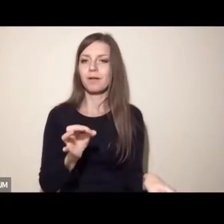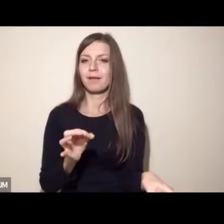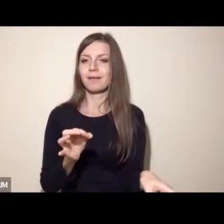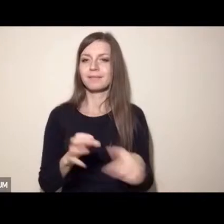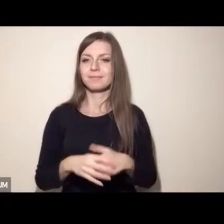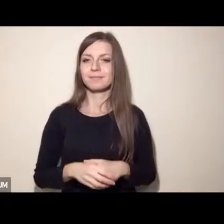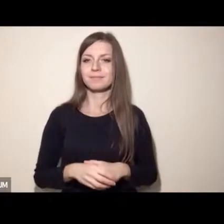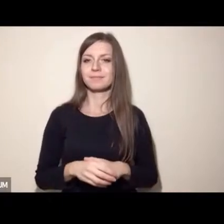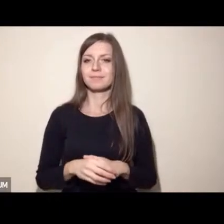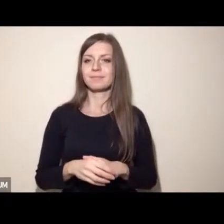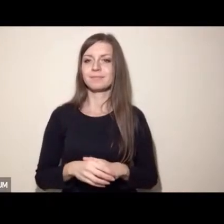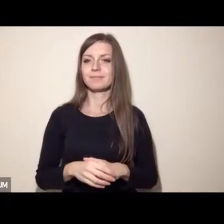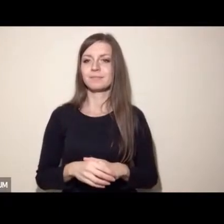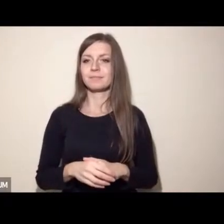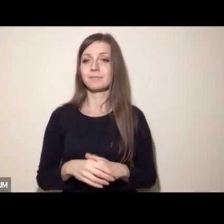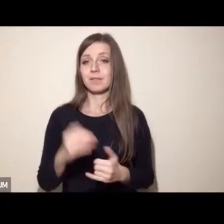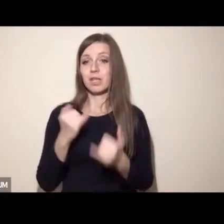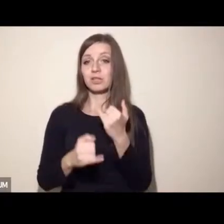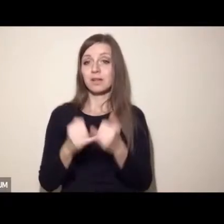pomóc nawet tyle.